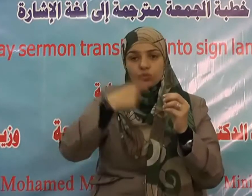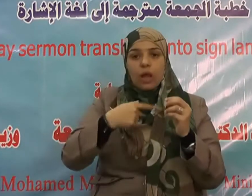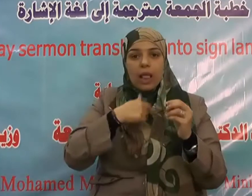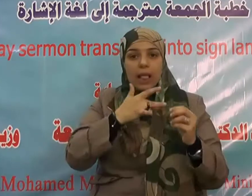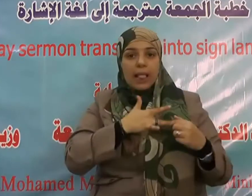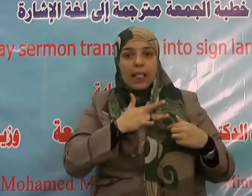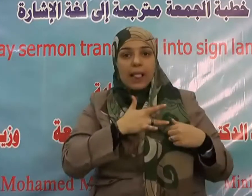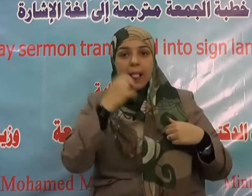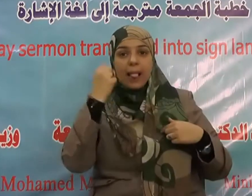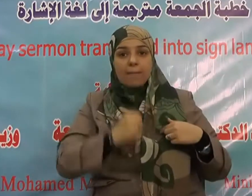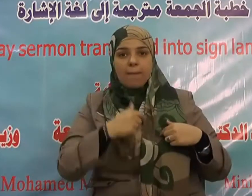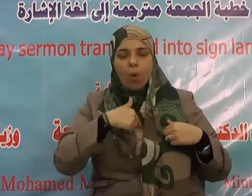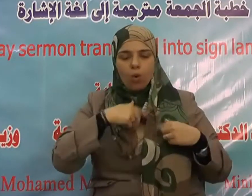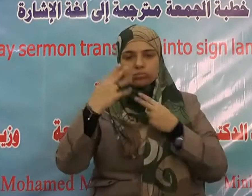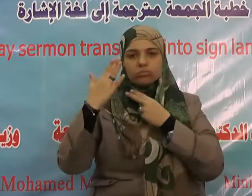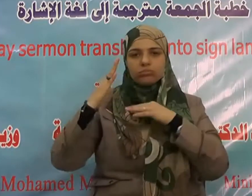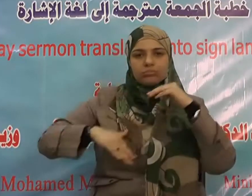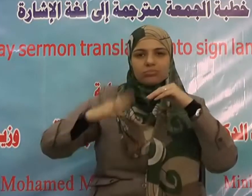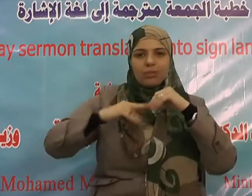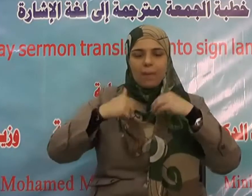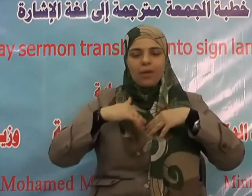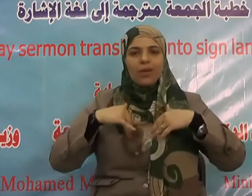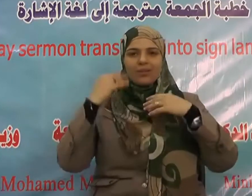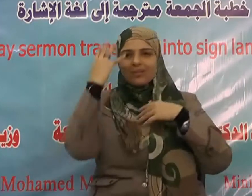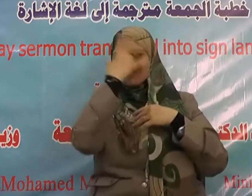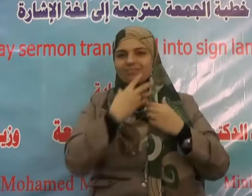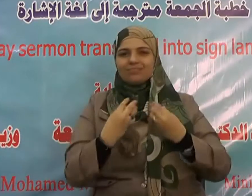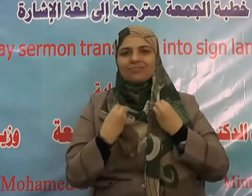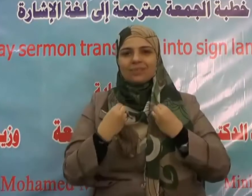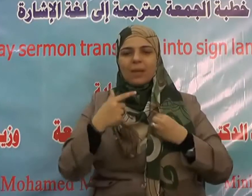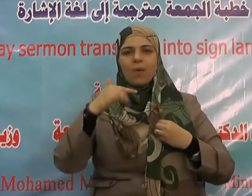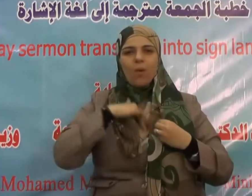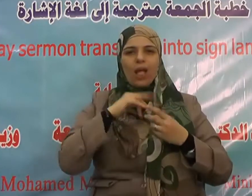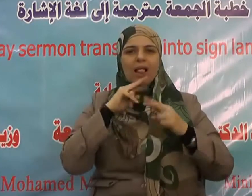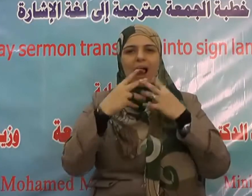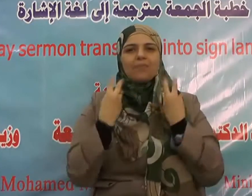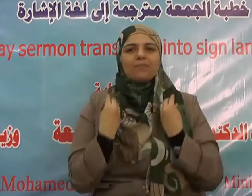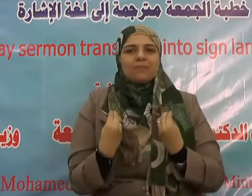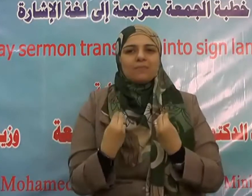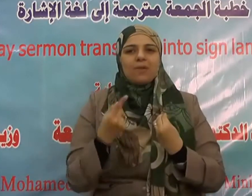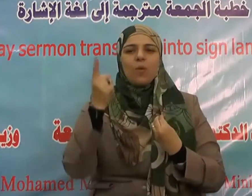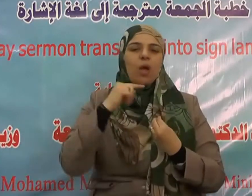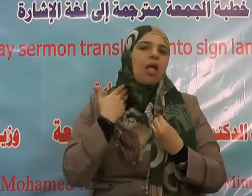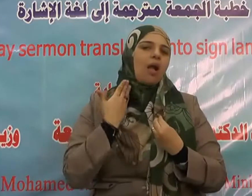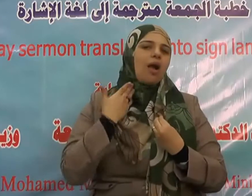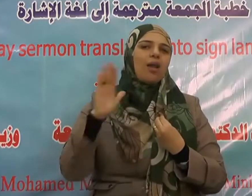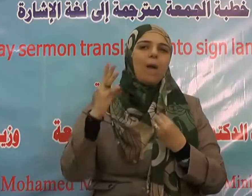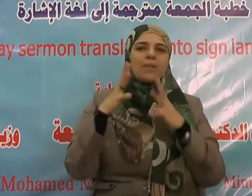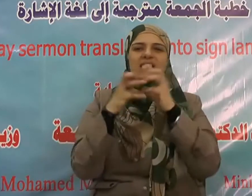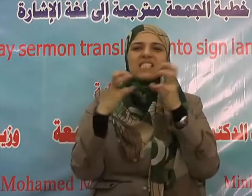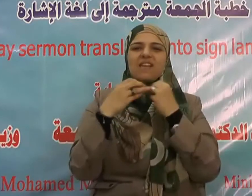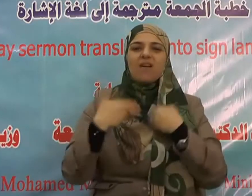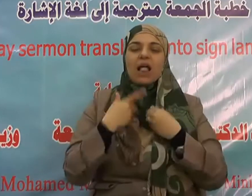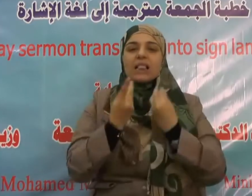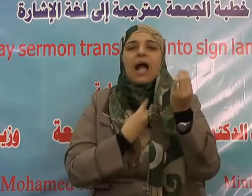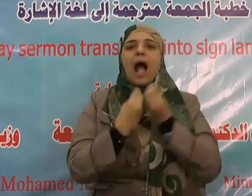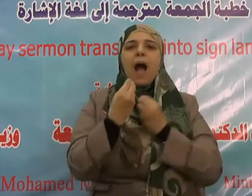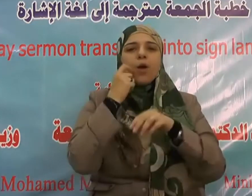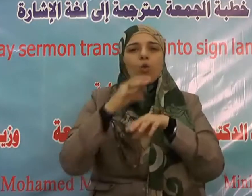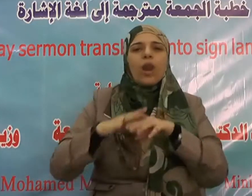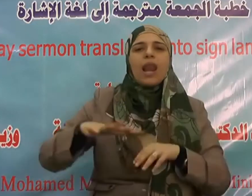وسلم بنفي كمال الإيمان عن من يؤذي جاره أو من بات شبعان